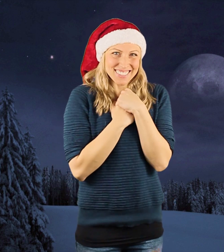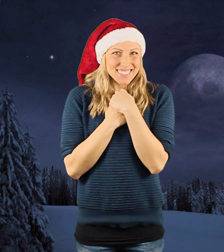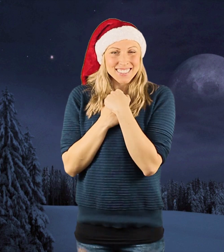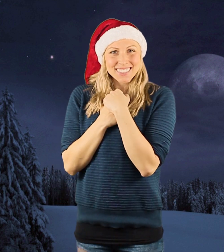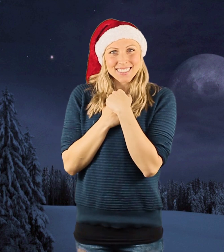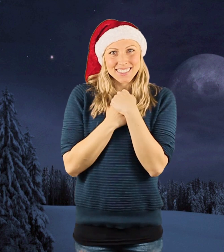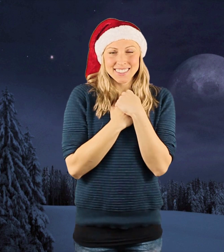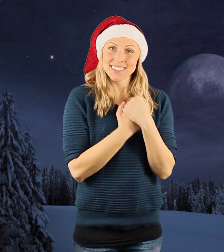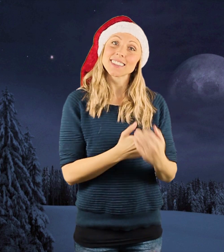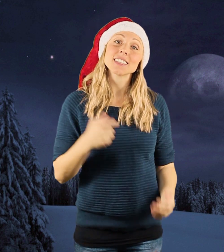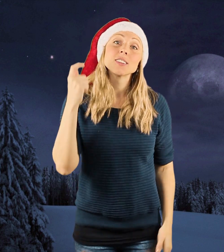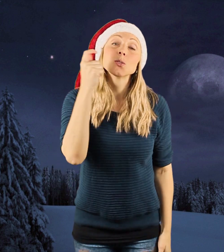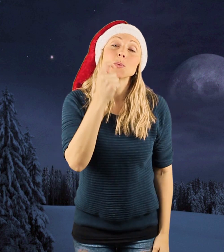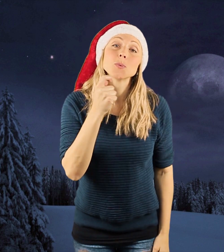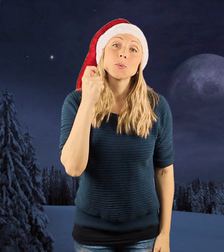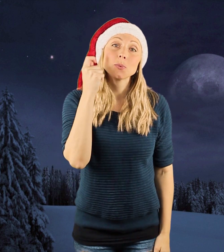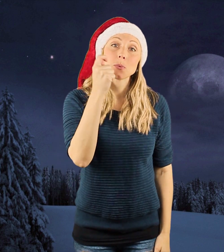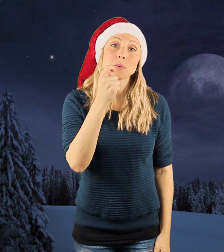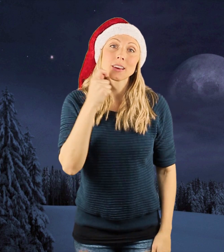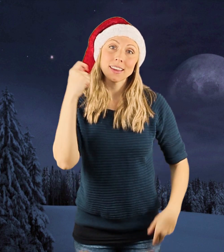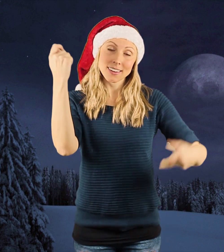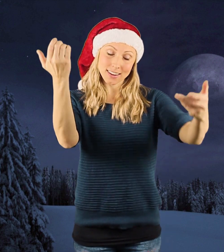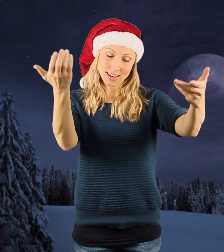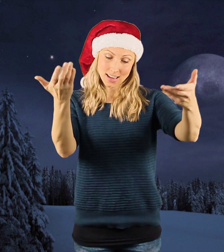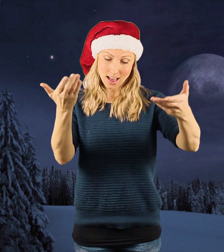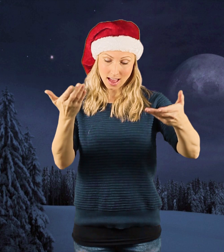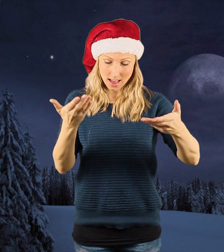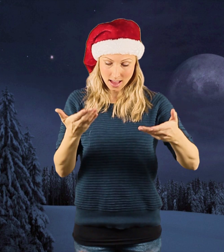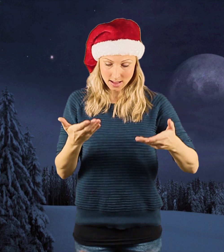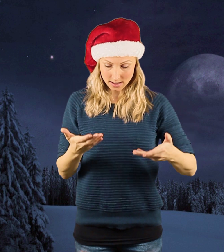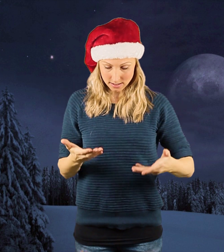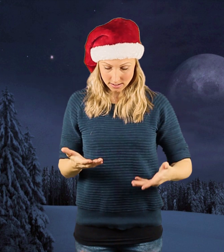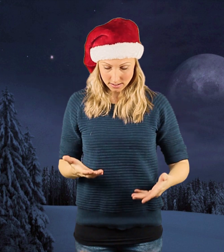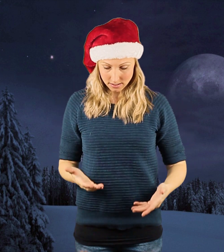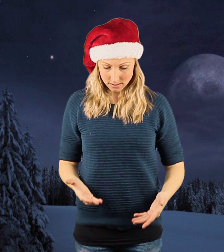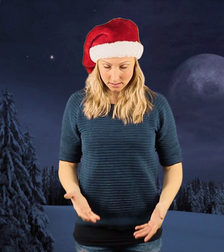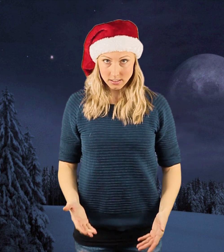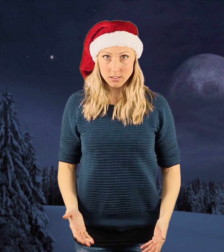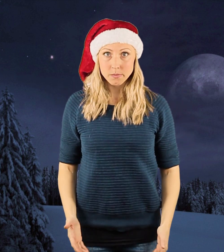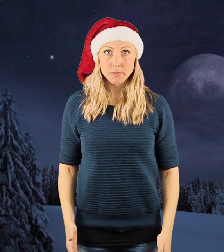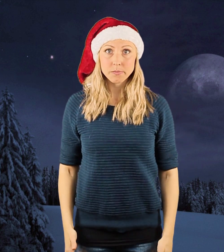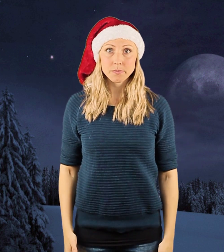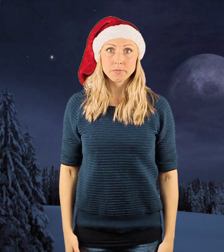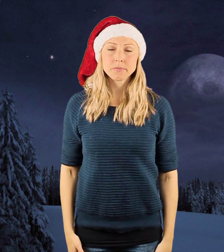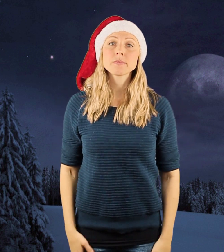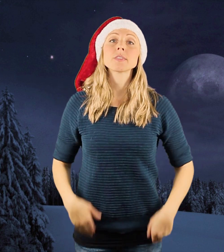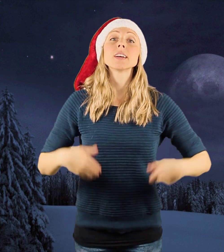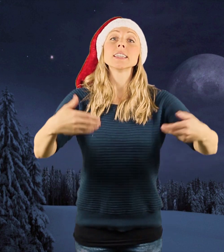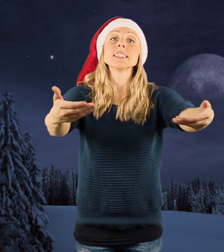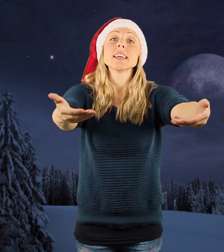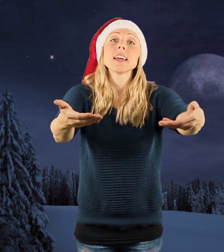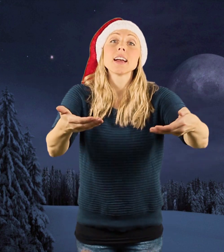händer När julen är här Ljuden